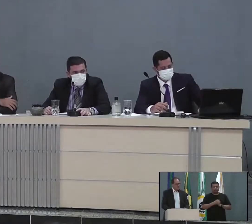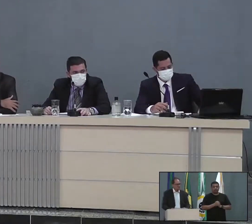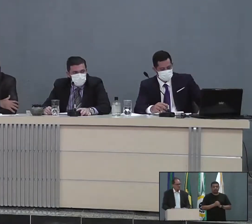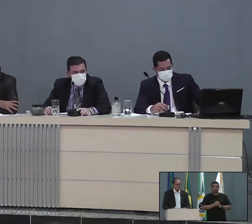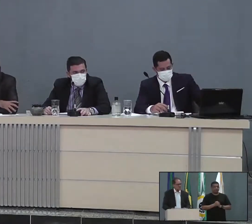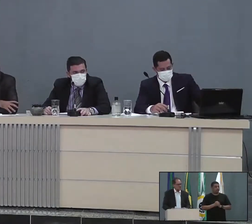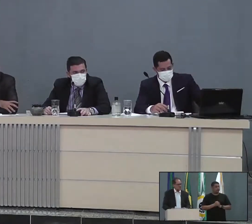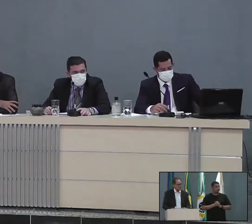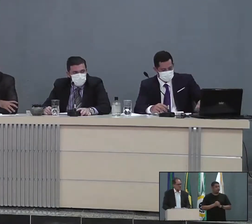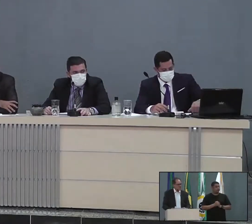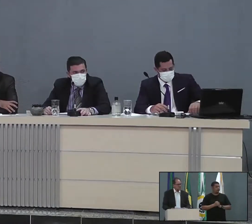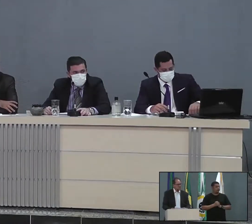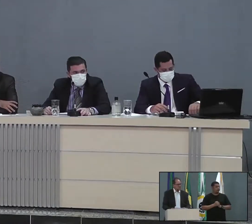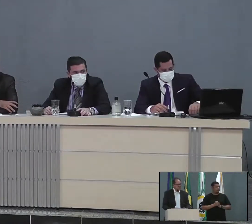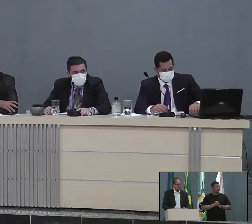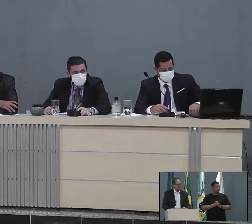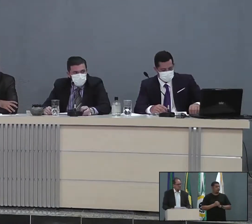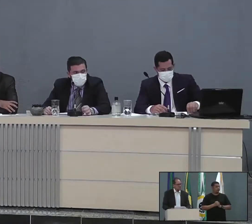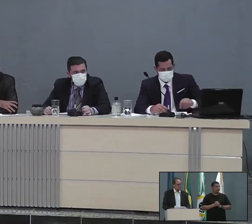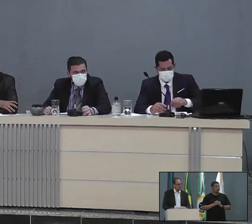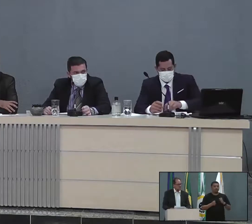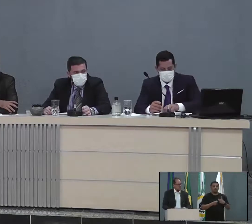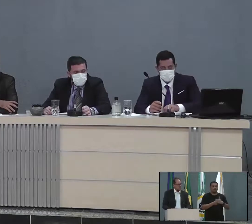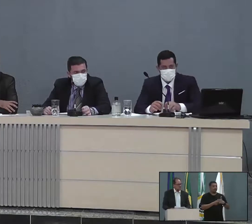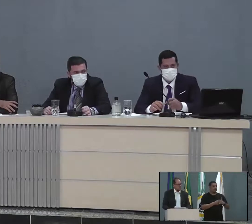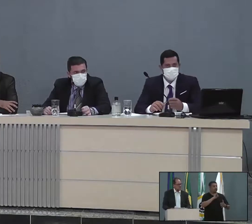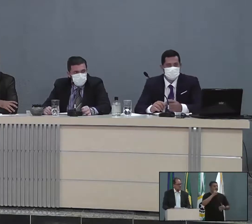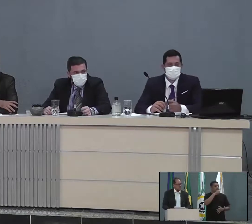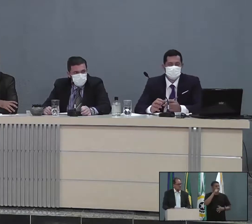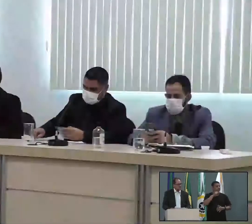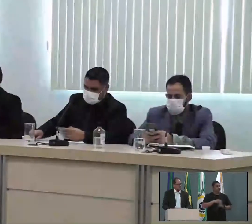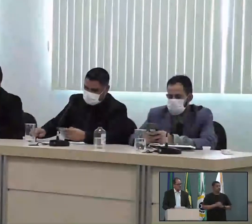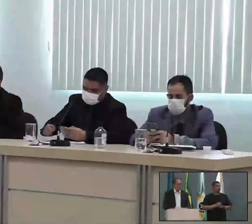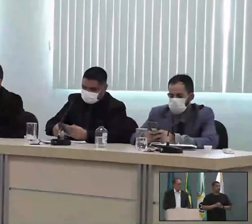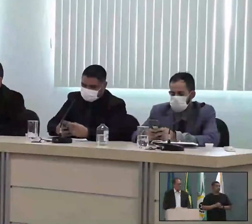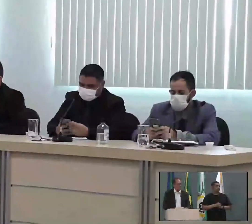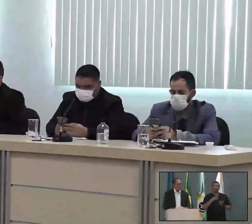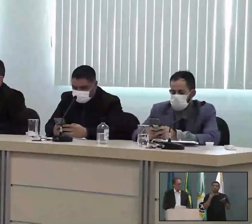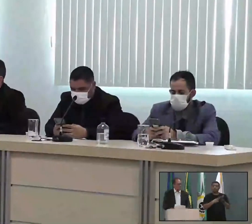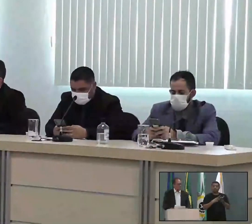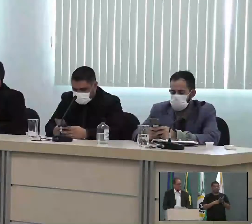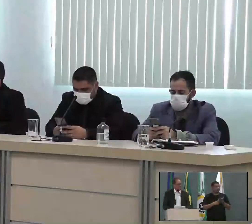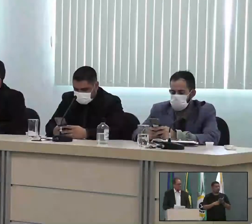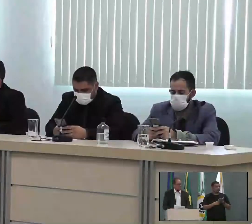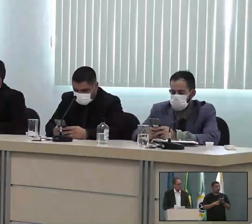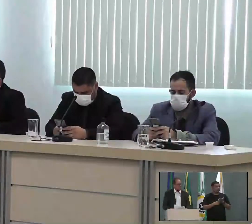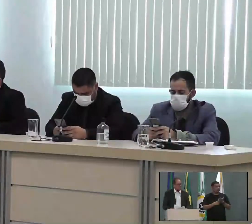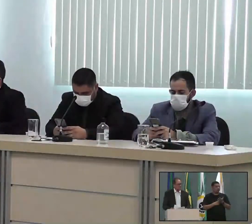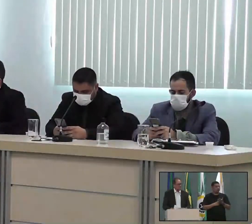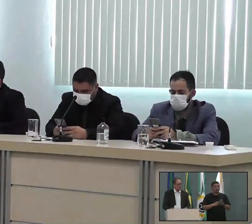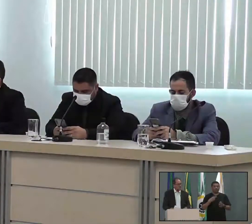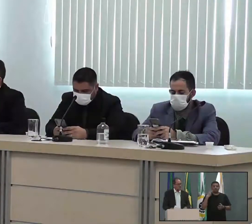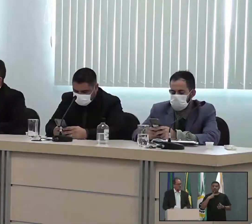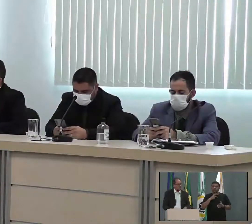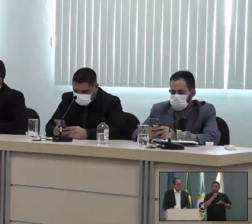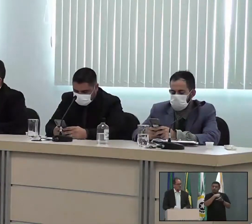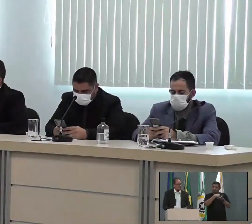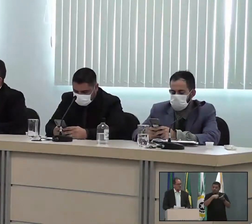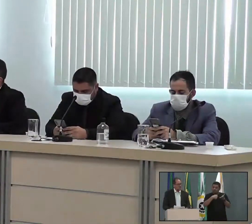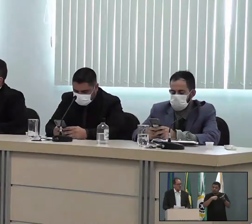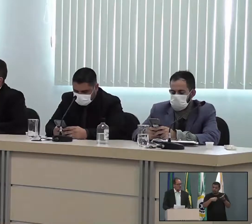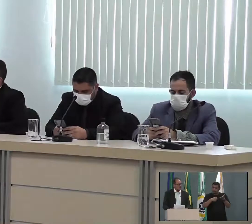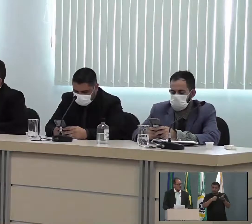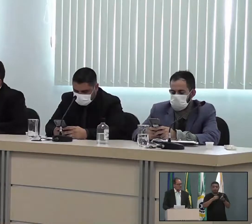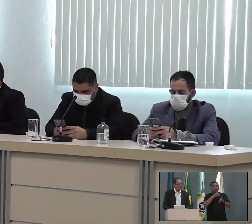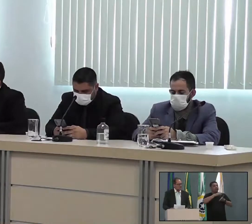fiz em plenário, eu solicito, presidente João Piché, que se essa casa toda tiver de acordo, que assine os 12 vereadores esse pedido para o Ministério